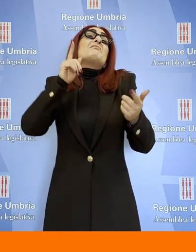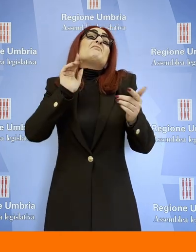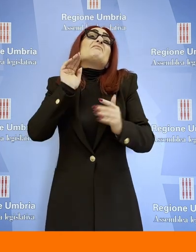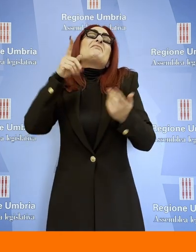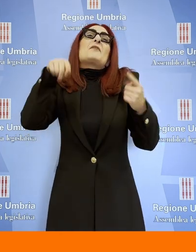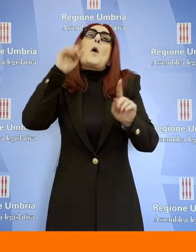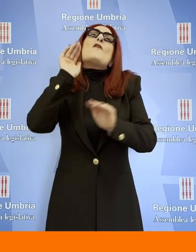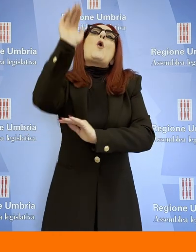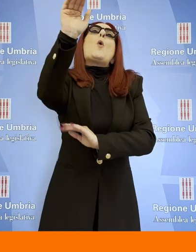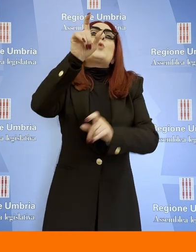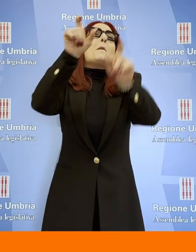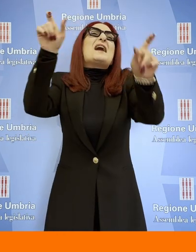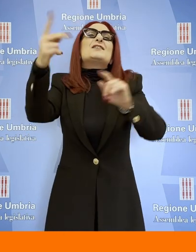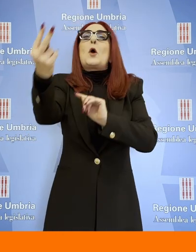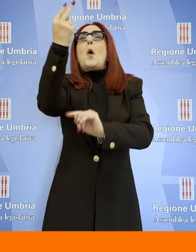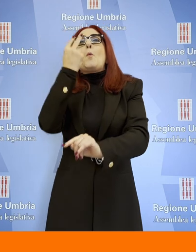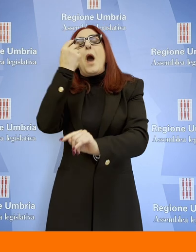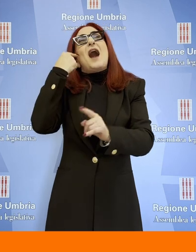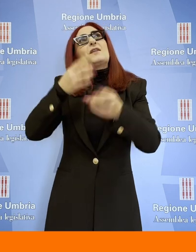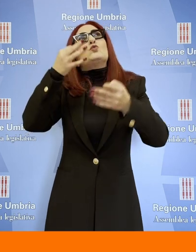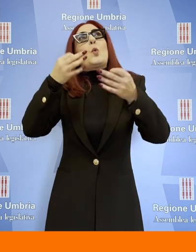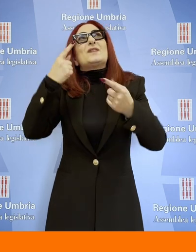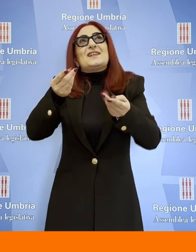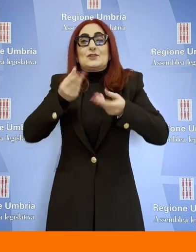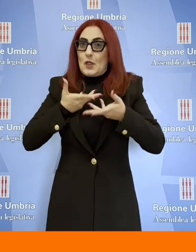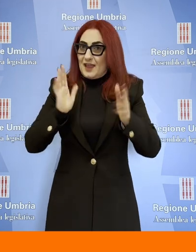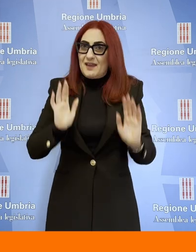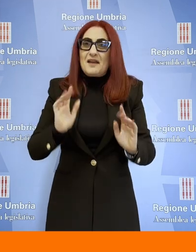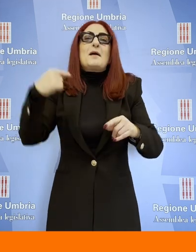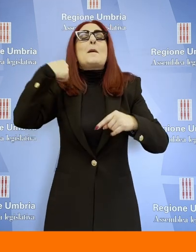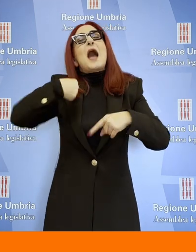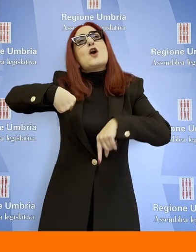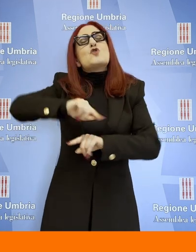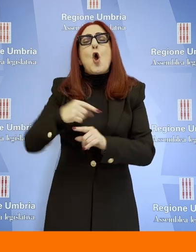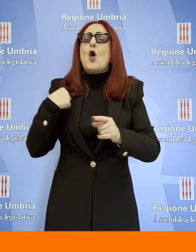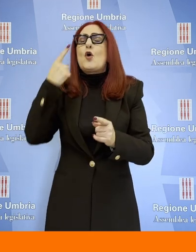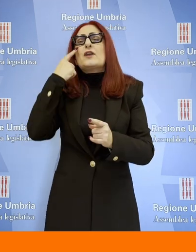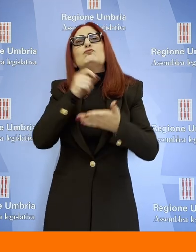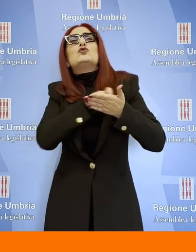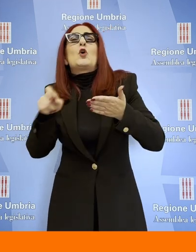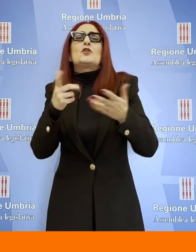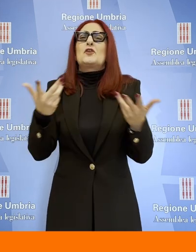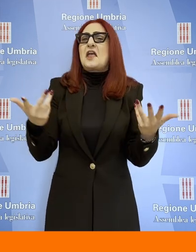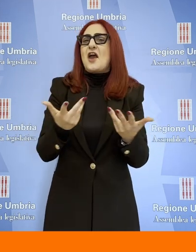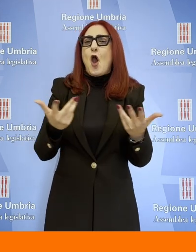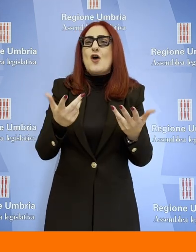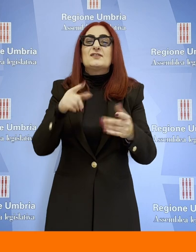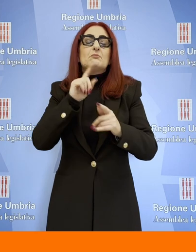evidenziare è la data che abbiamo scelto per questo incontro, domani è la